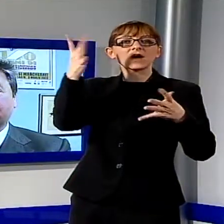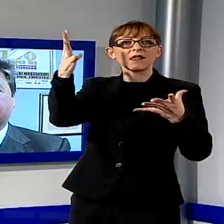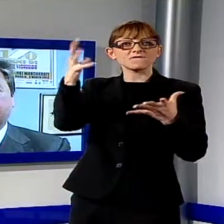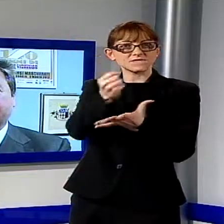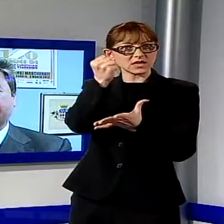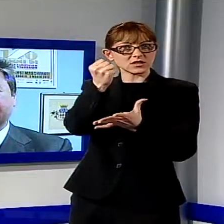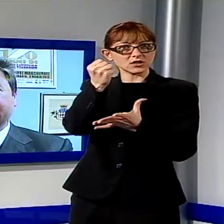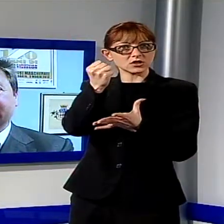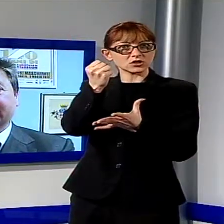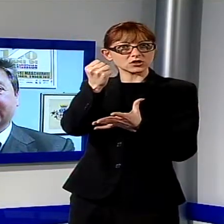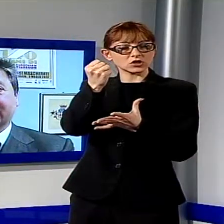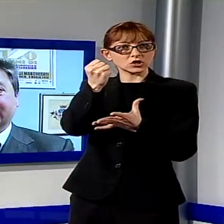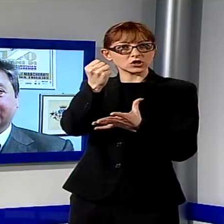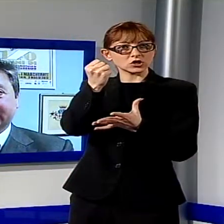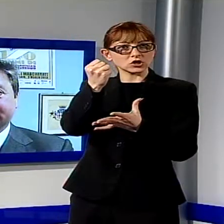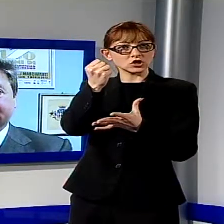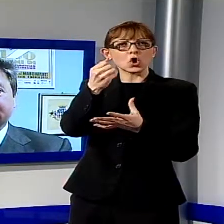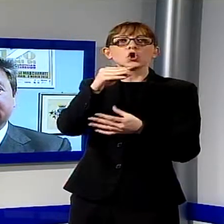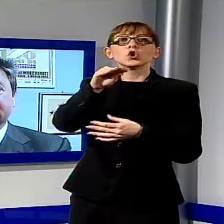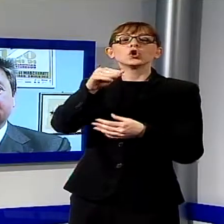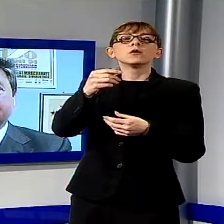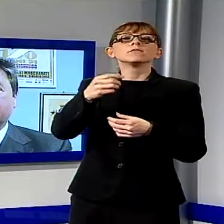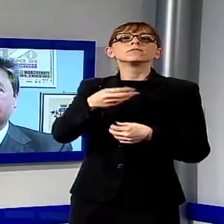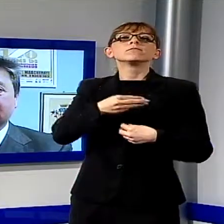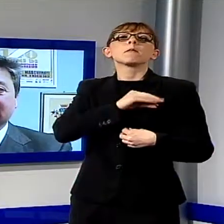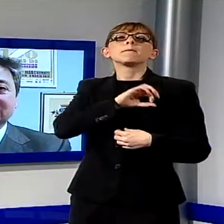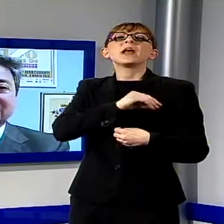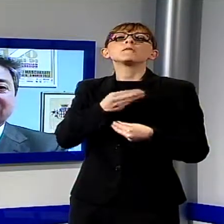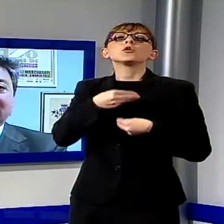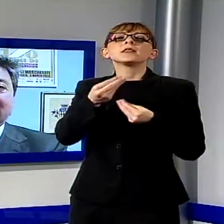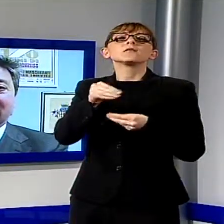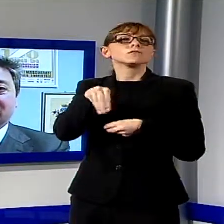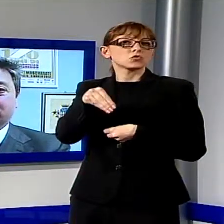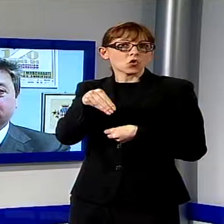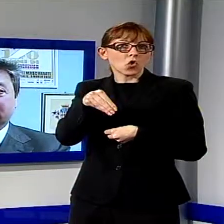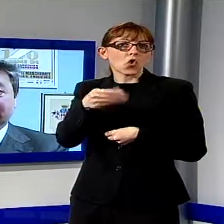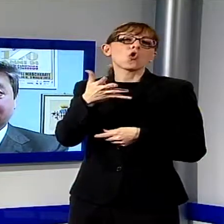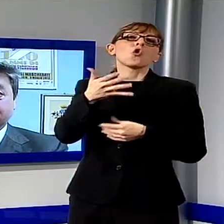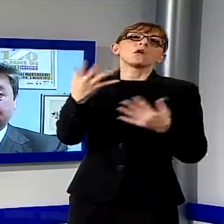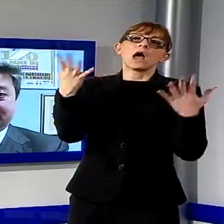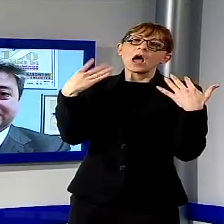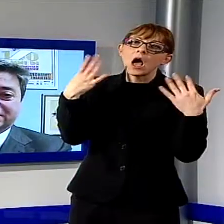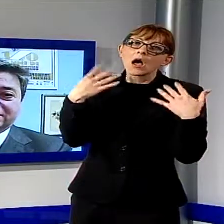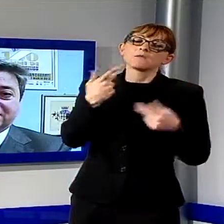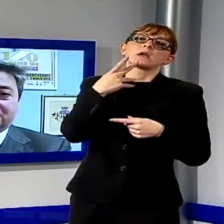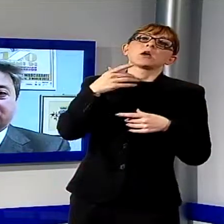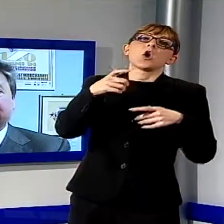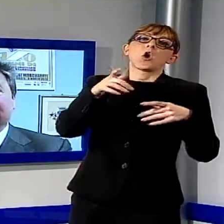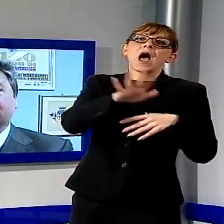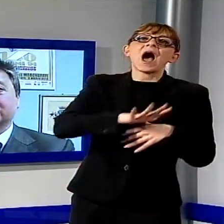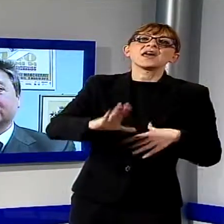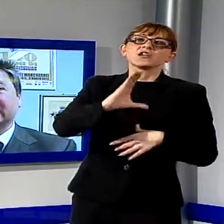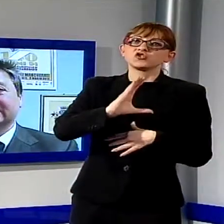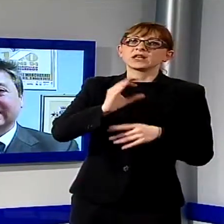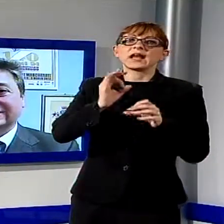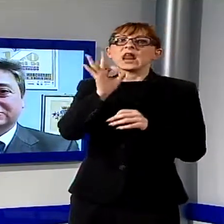o più probabilmente al Principe di Piemonte nel sabato di Pasqua. Poi